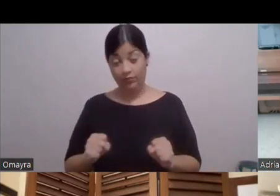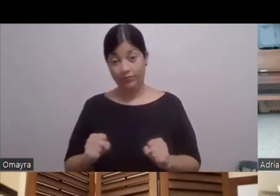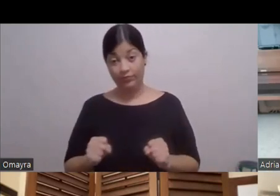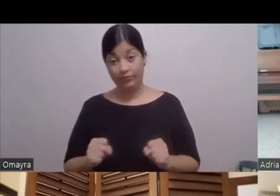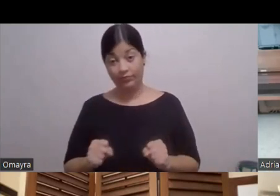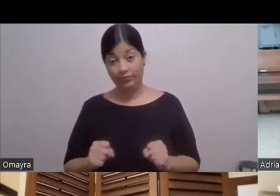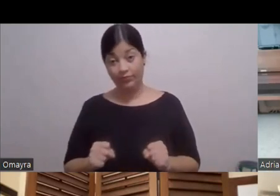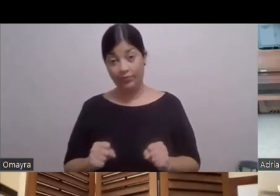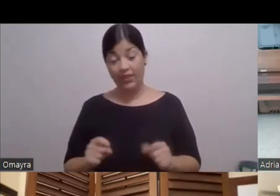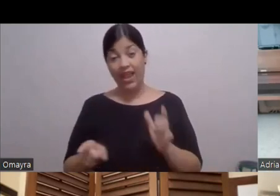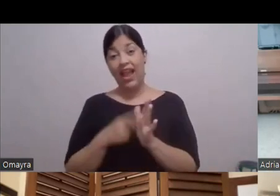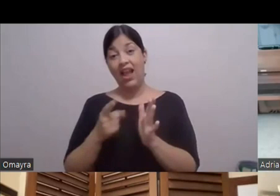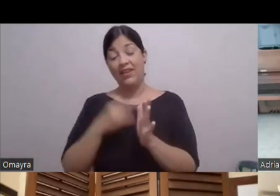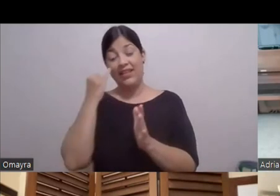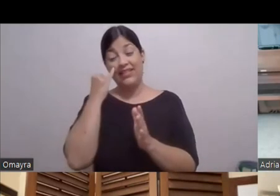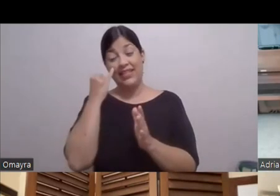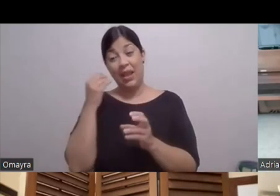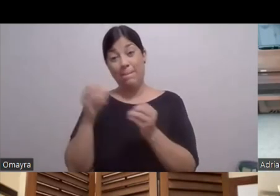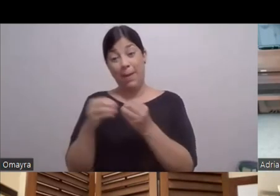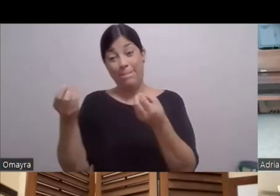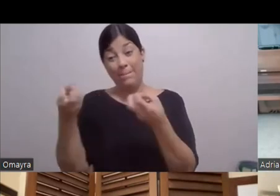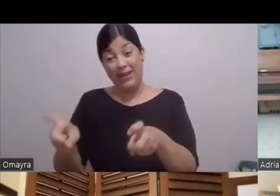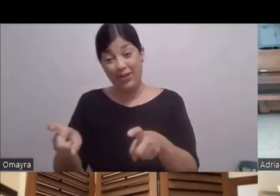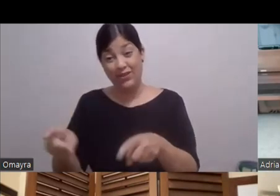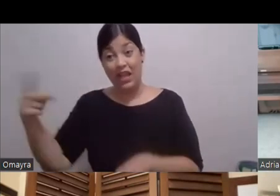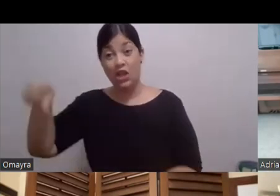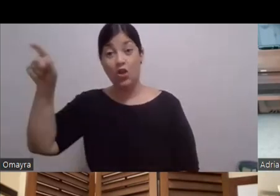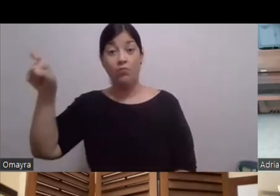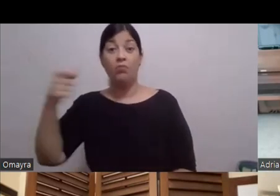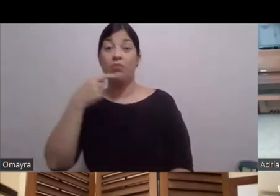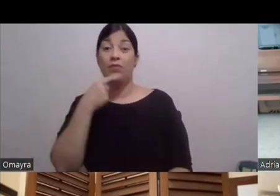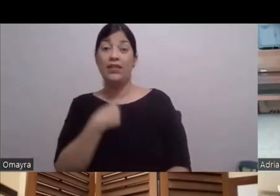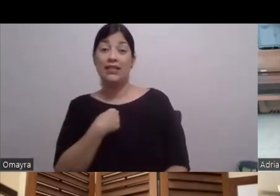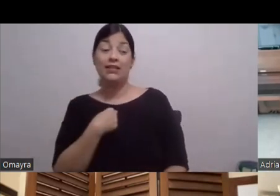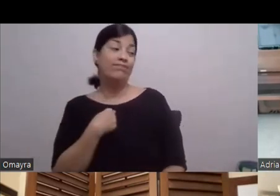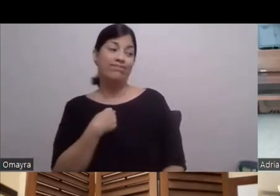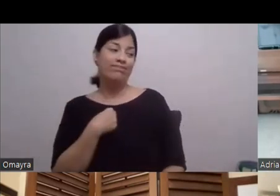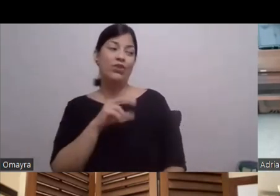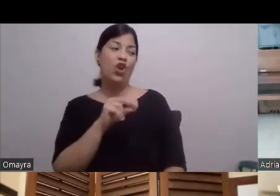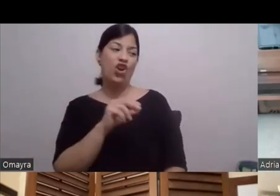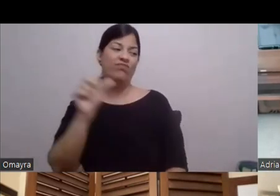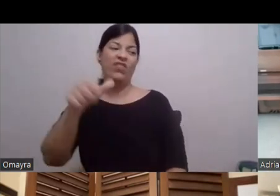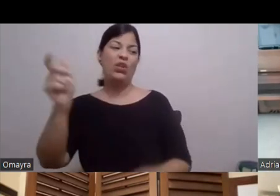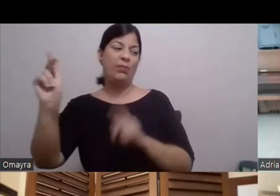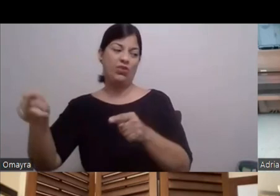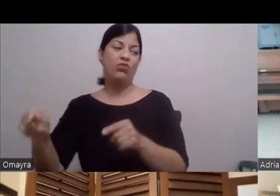Que cuando es un poco Más de riesgo Pues ellos mismos dicen No lo voy a hacer En esto en dolor Porque si te me partes Una pata tú Pues me vas a dañar La grabación